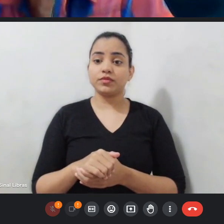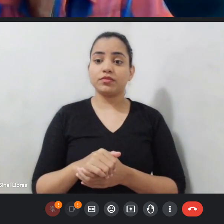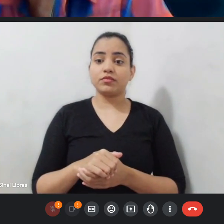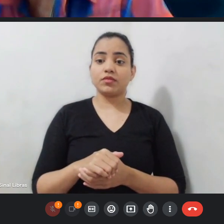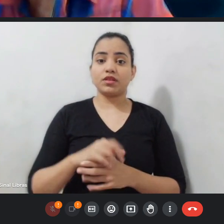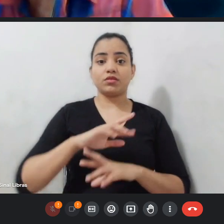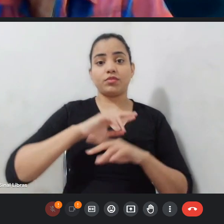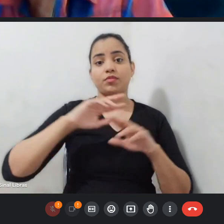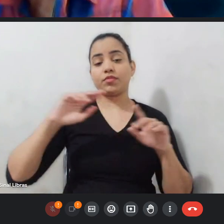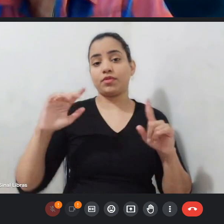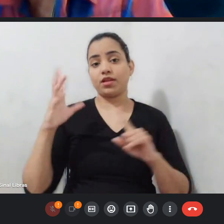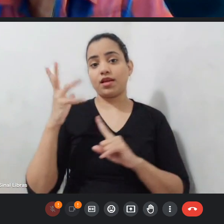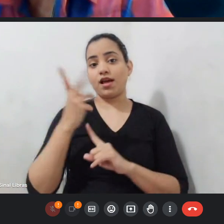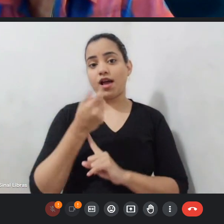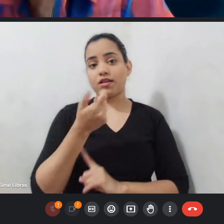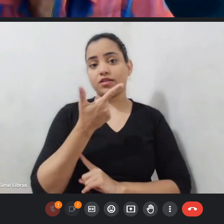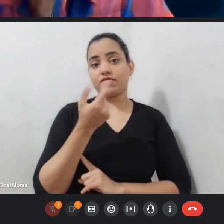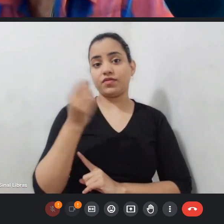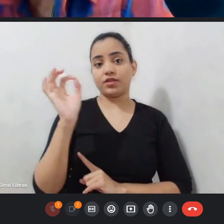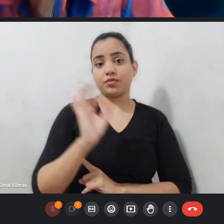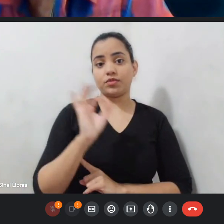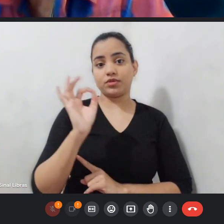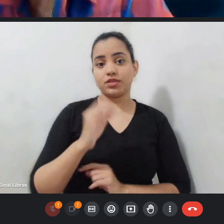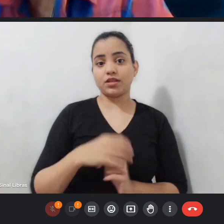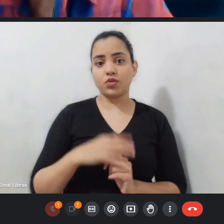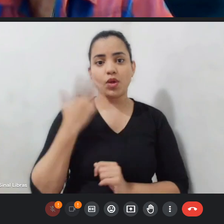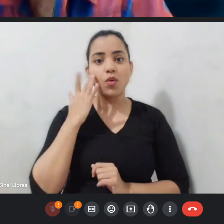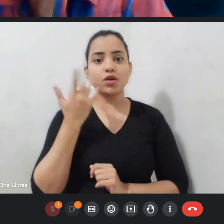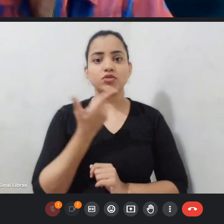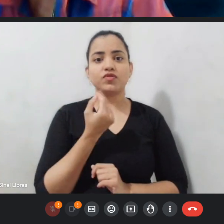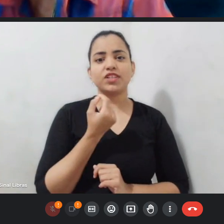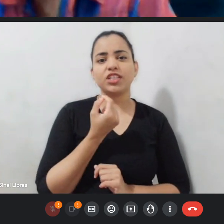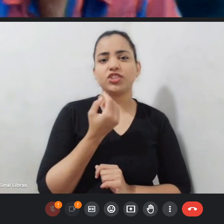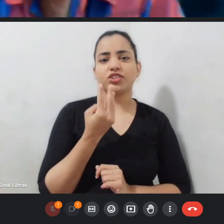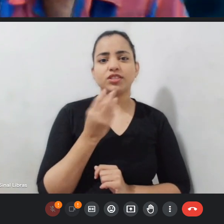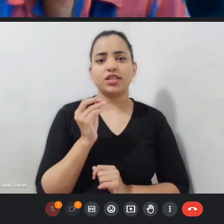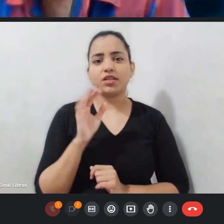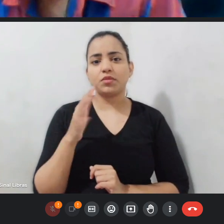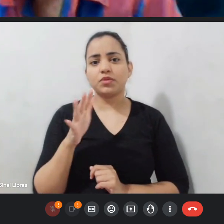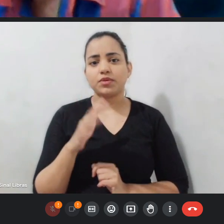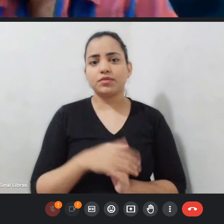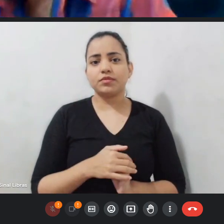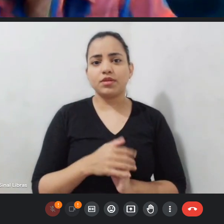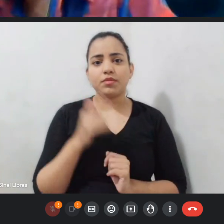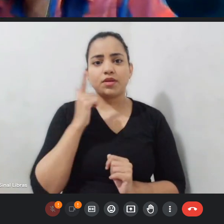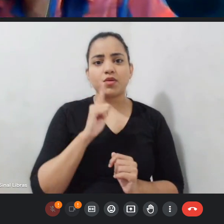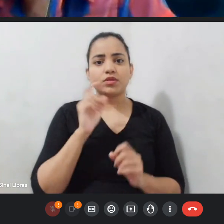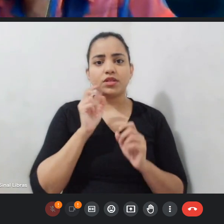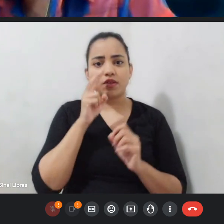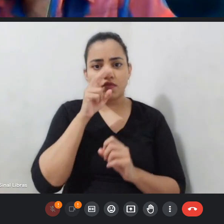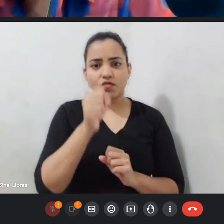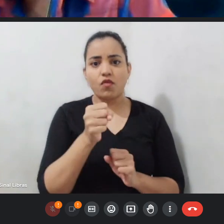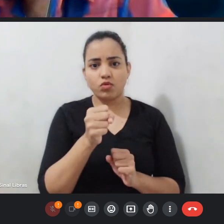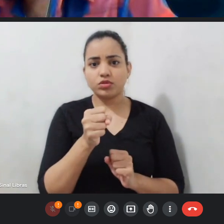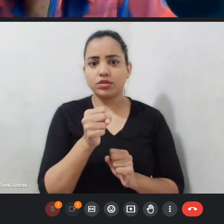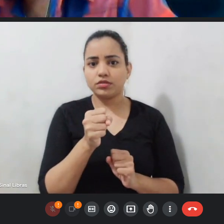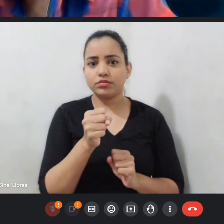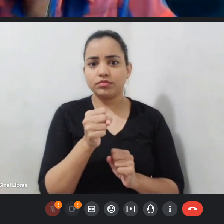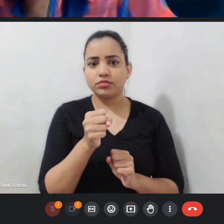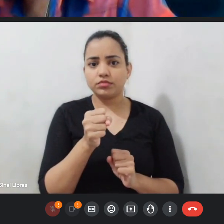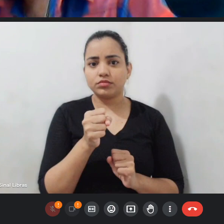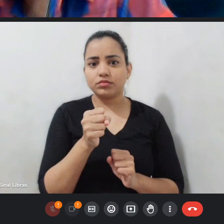20% acho 20 ou 30 né é para dar uma força para o Bloco sair para